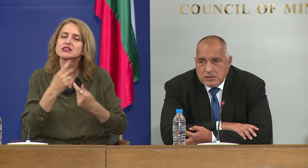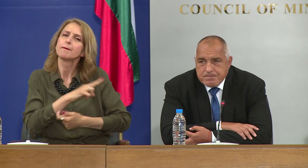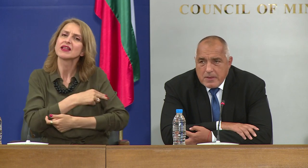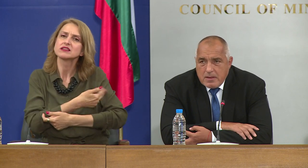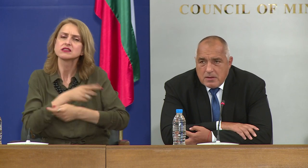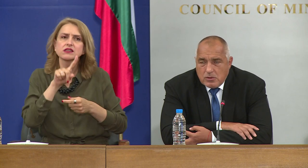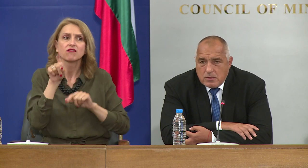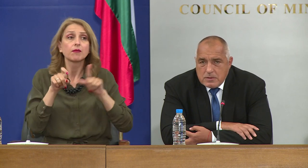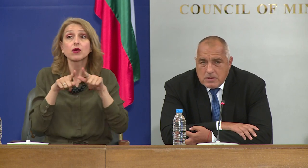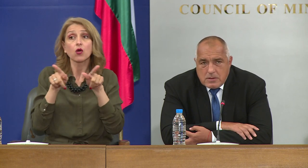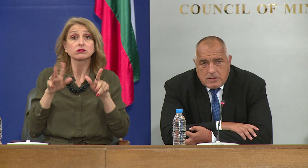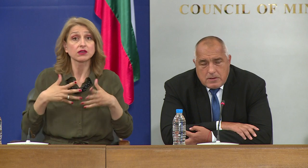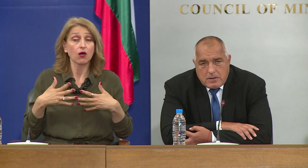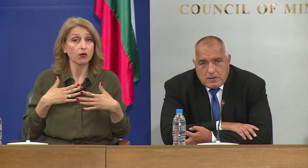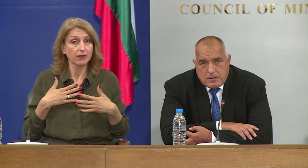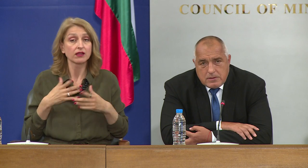въпроси. Но,